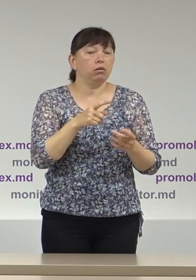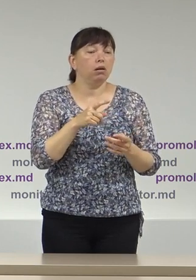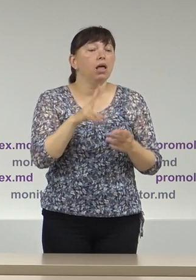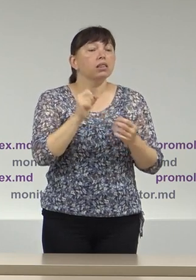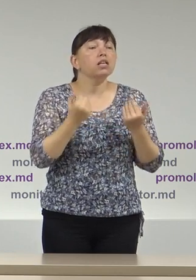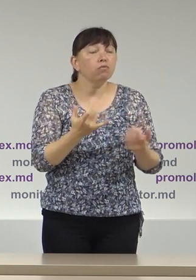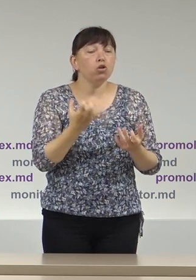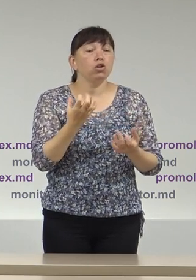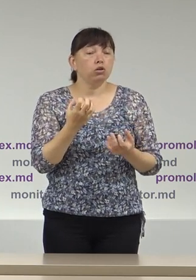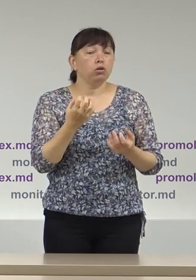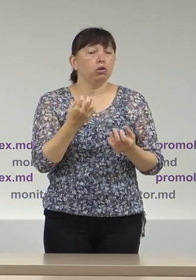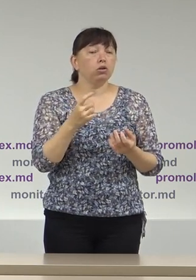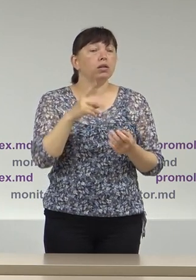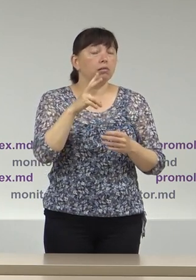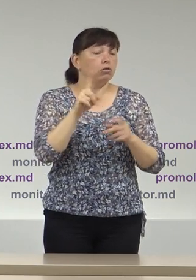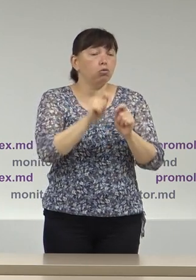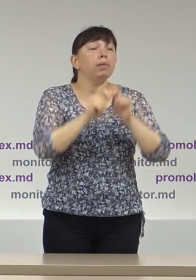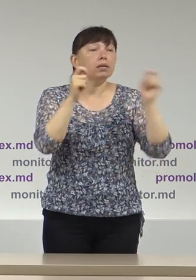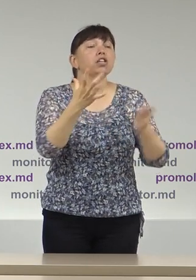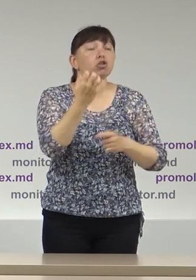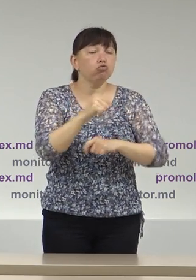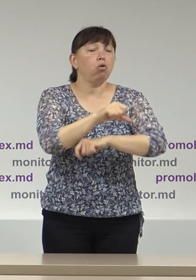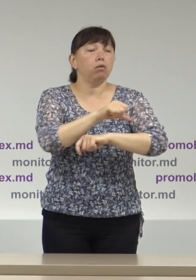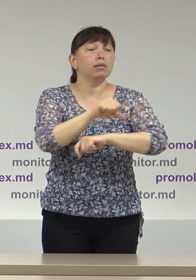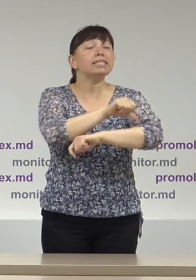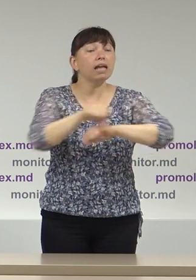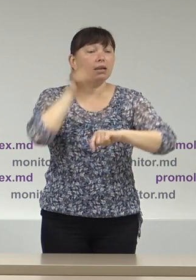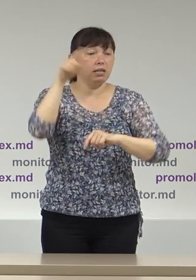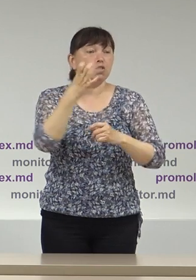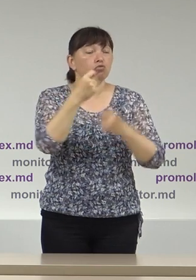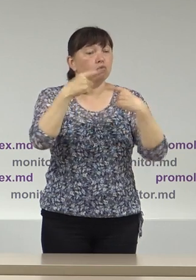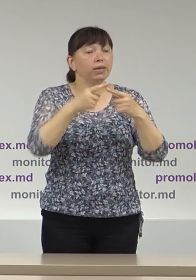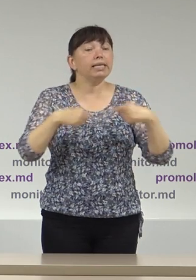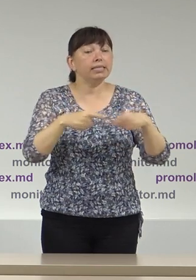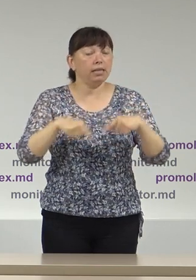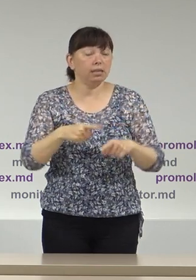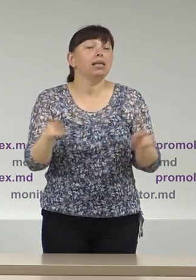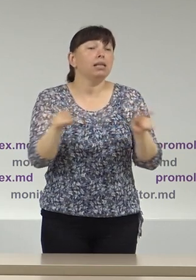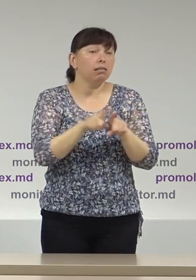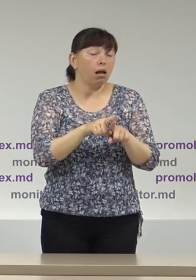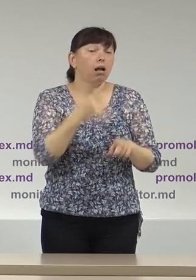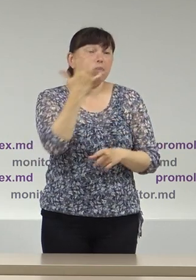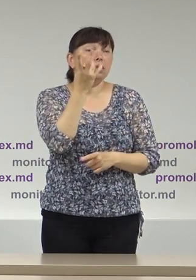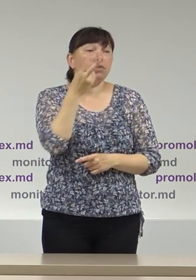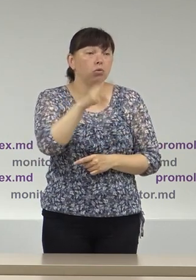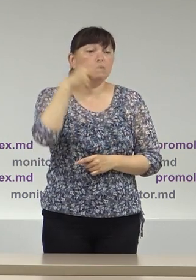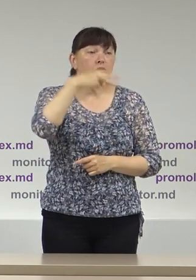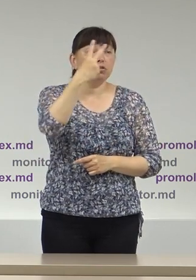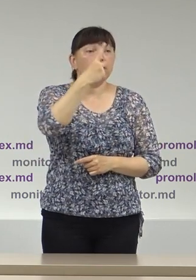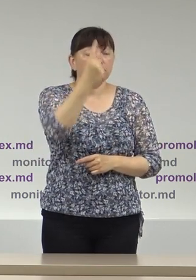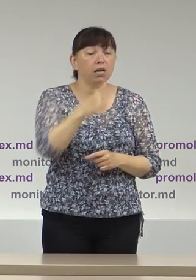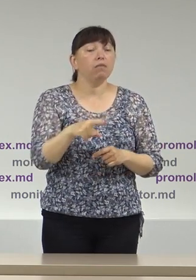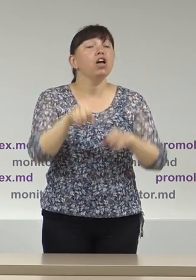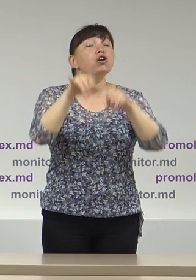pentru deschiderea secțiilor de votare peste votare. Cu toate acestea, la 5 iunie 2021, prin